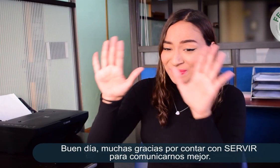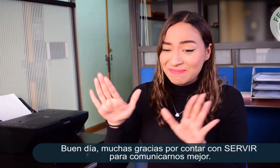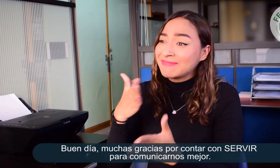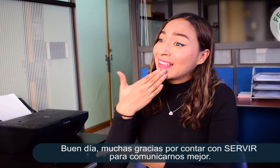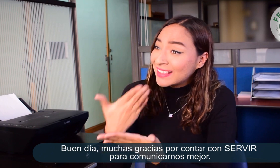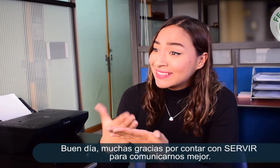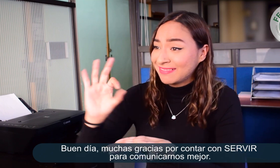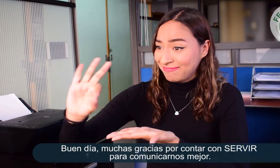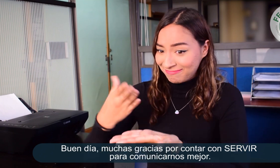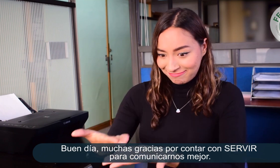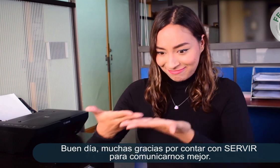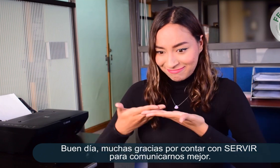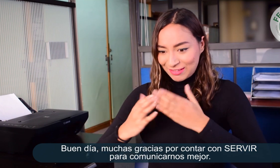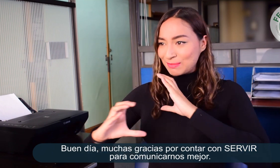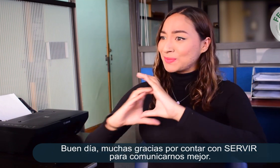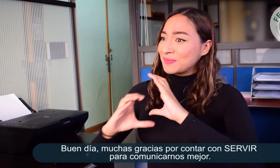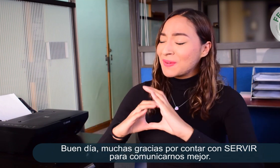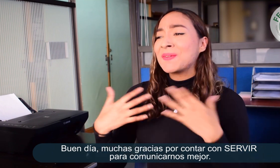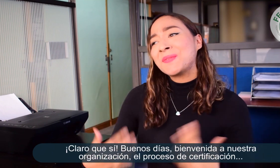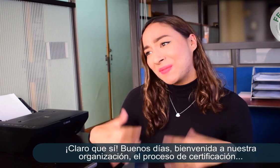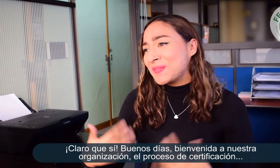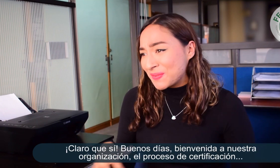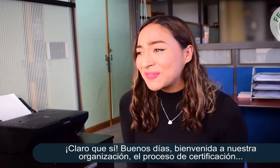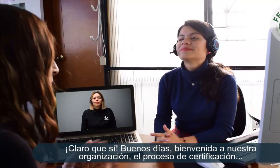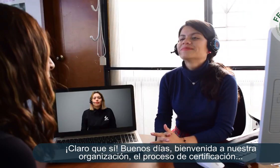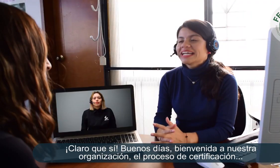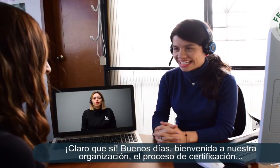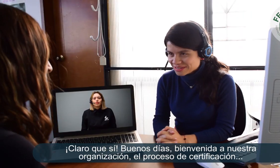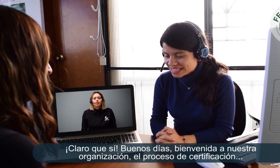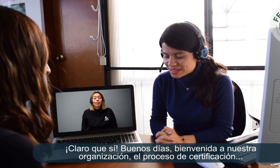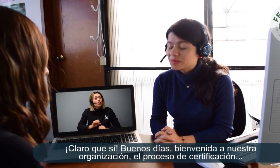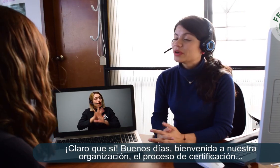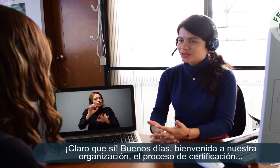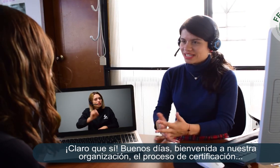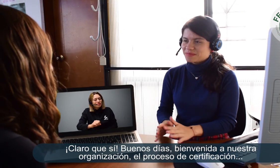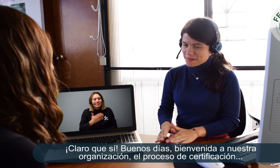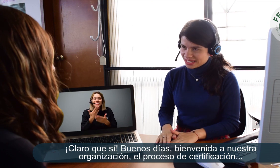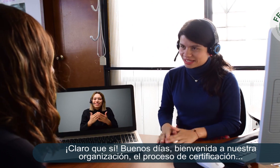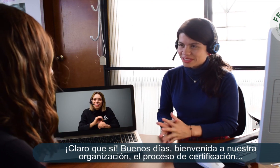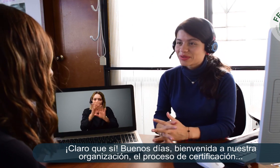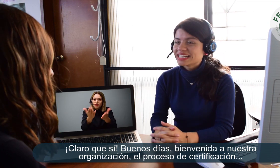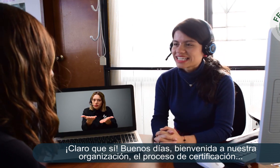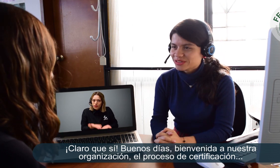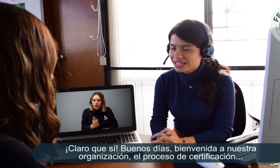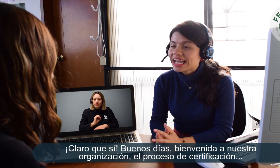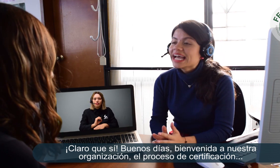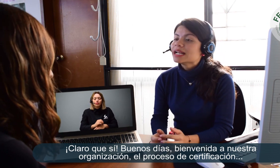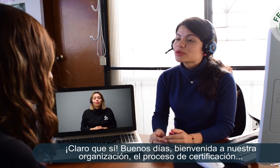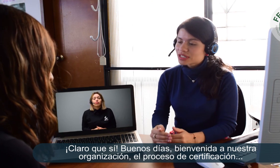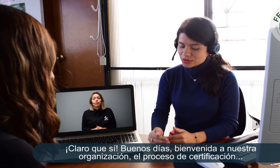Buen día. Muchas gracias por contar con Servir para comunicarnos mejor. Claro que sí. Buenos días. Bienvenido a nuestra organización. El proceso